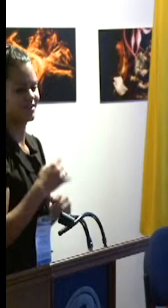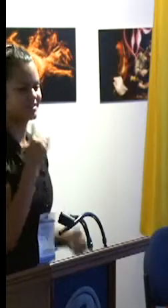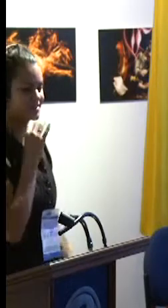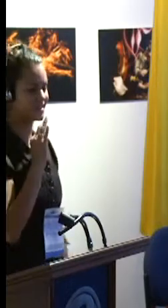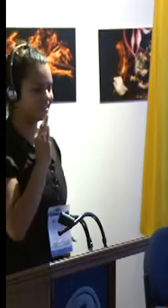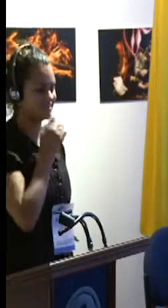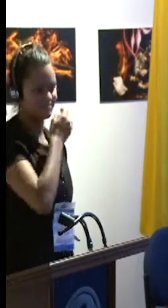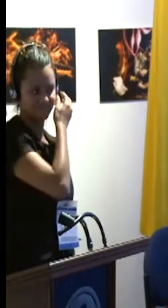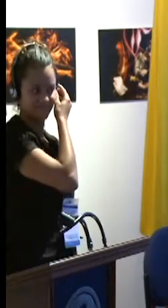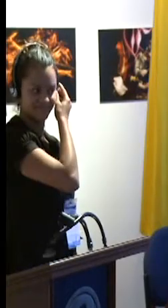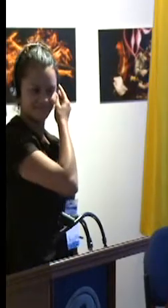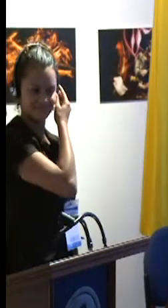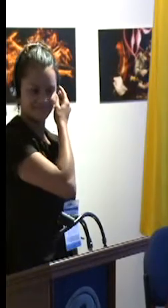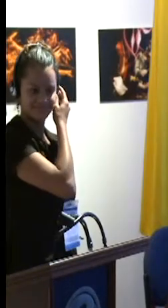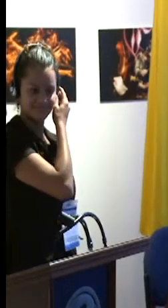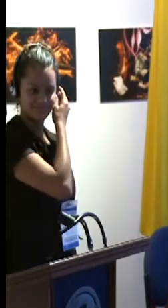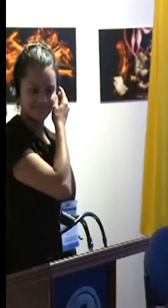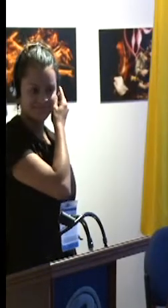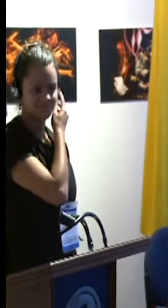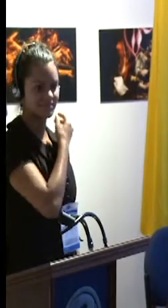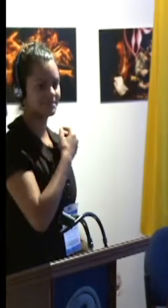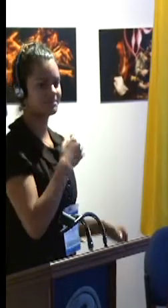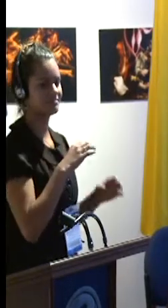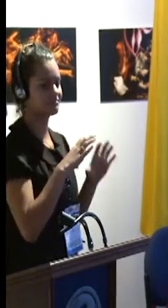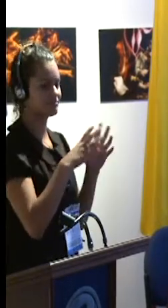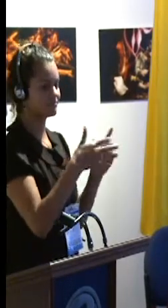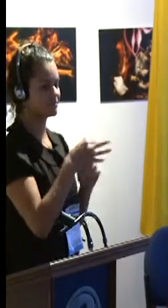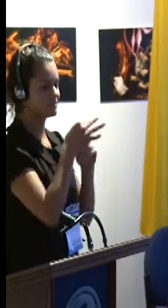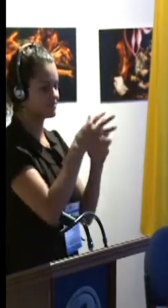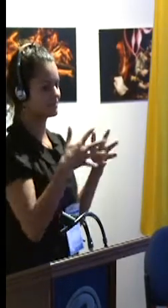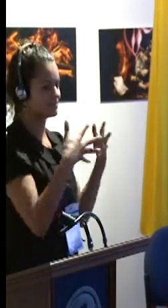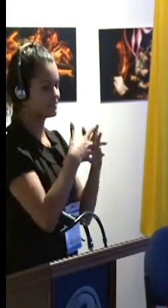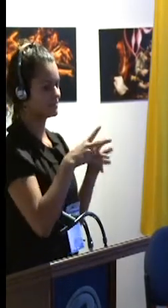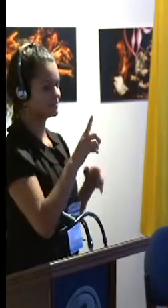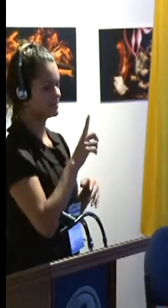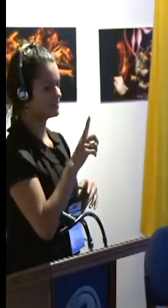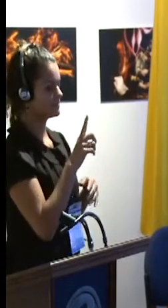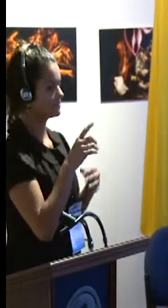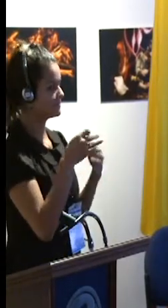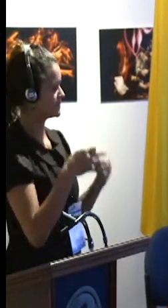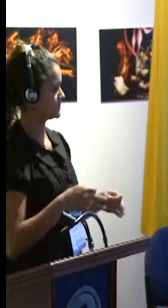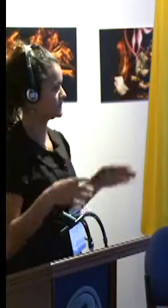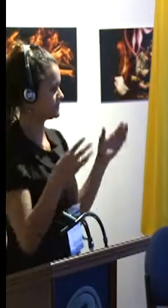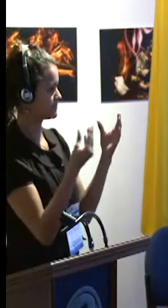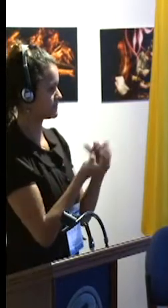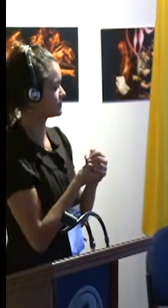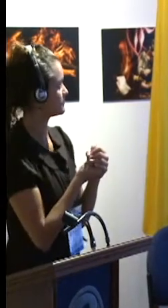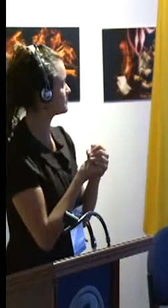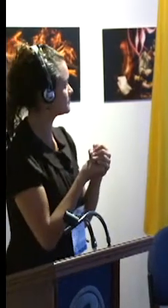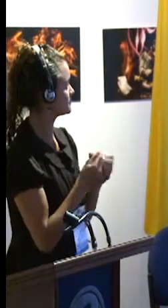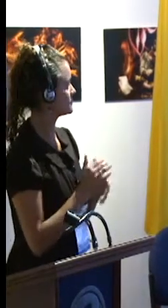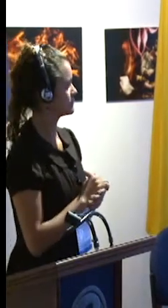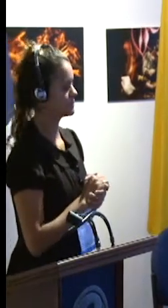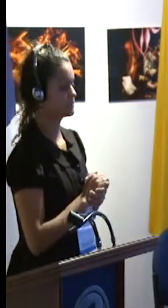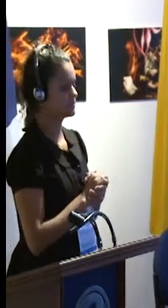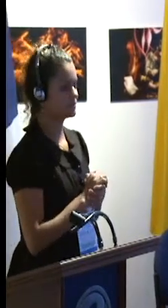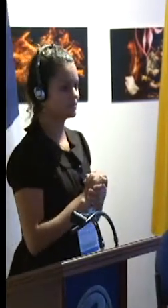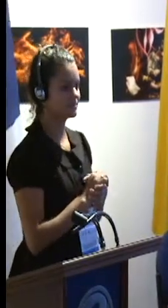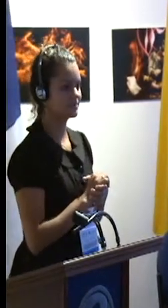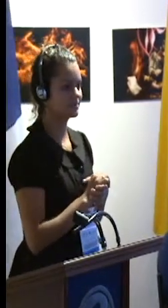integración sino clases de inclusión entonces los niños